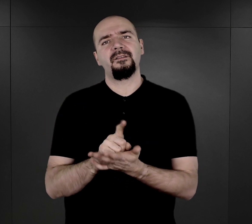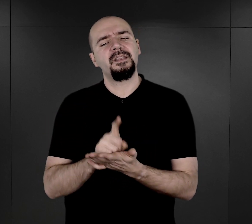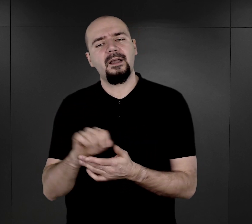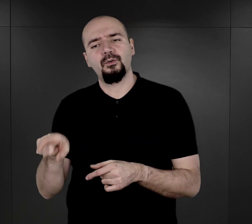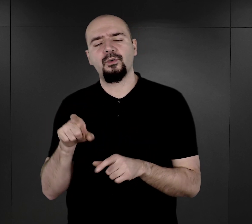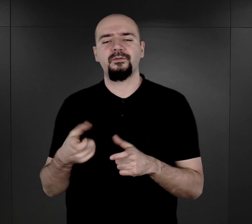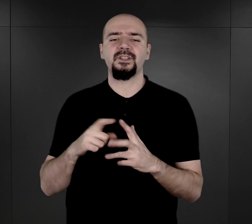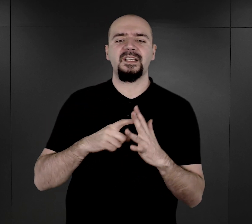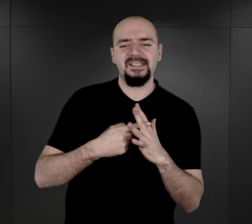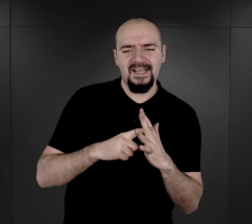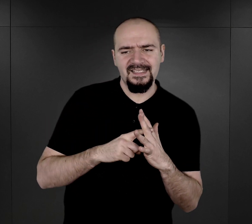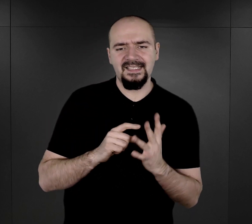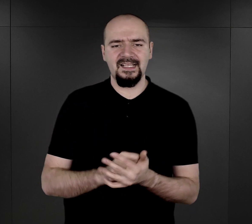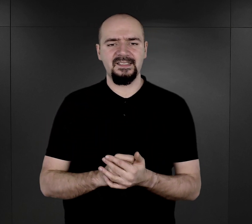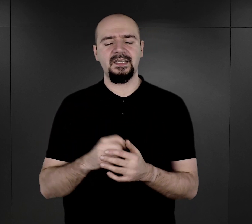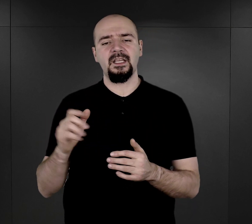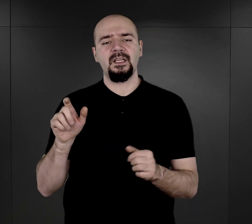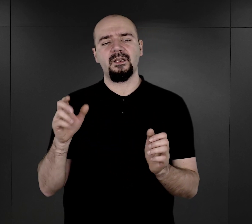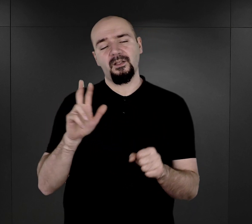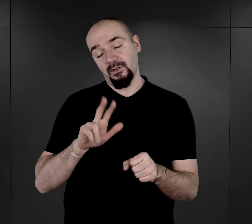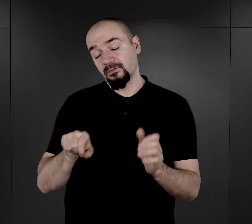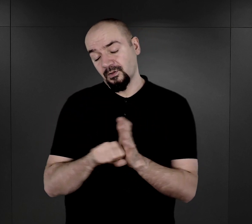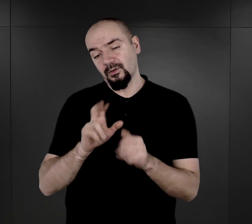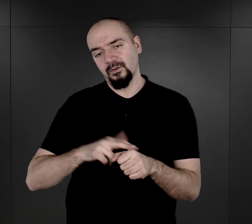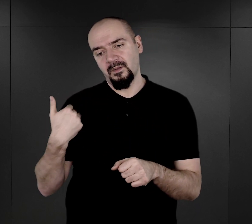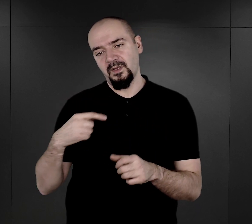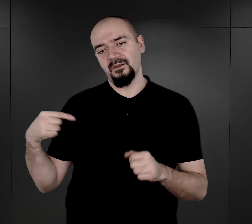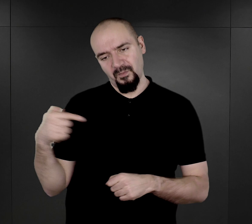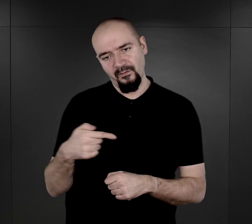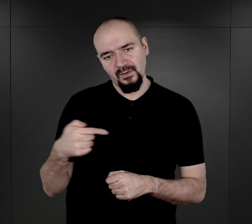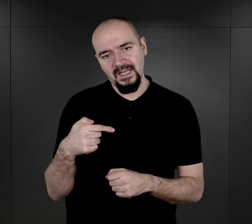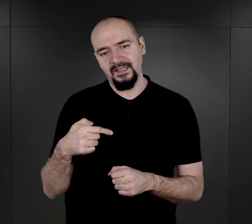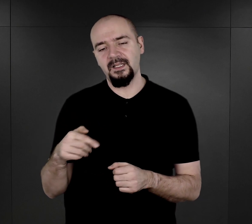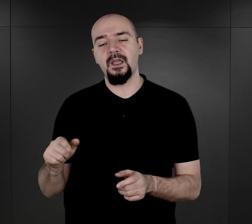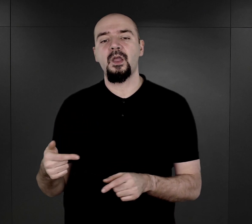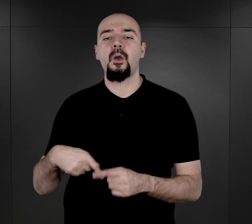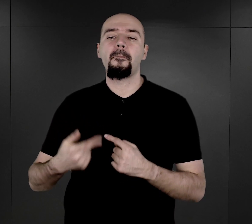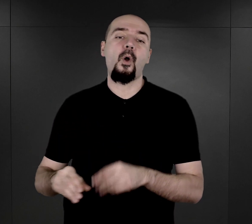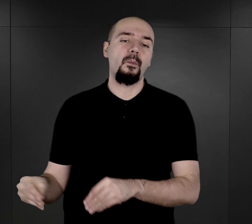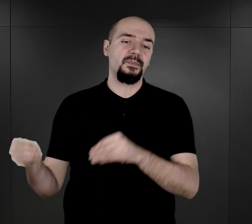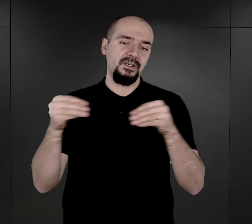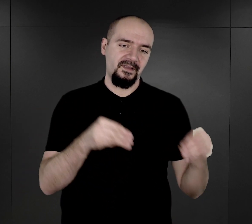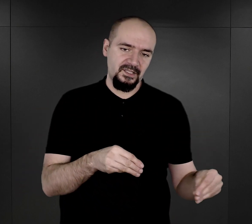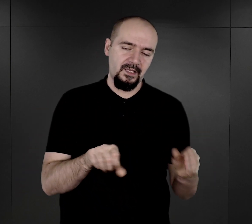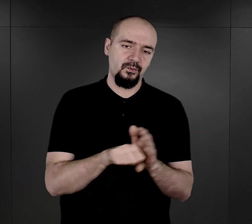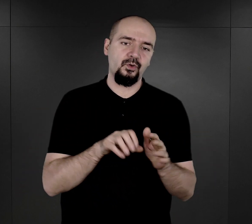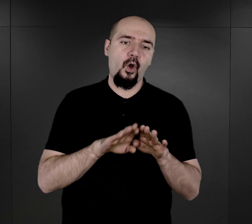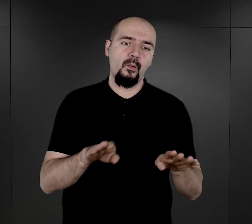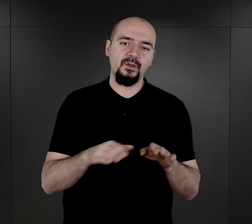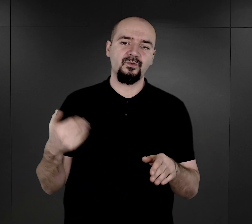rejestracji, do której byli zobowiązani. Po przywiezieniu byli przeprowadzani dosłownie